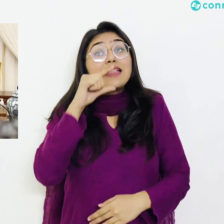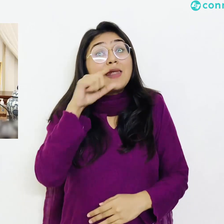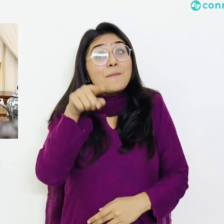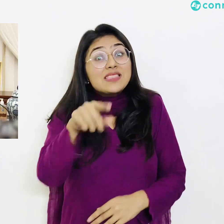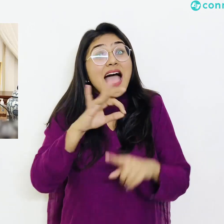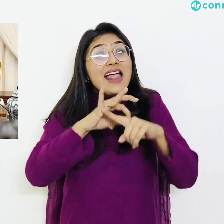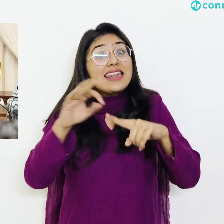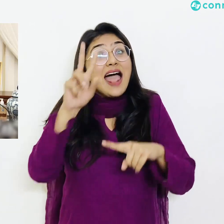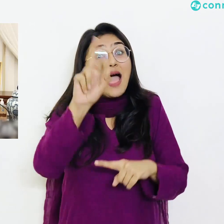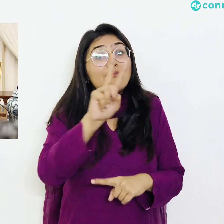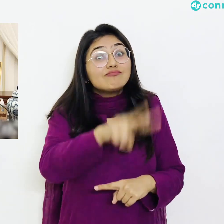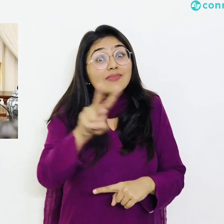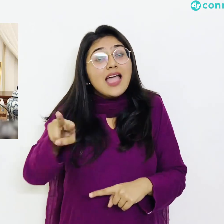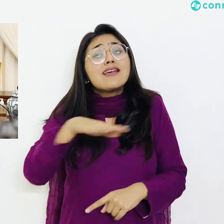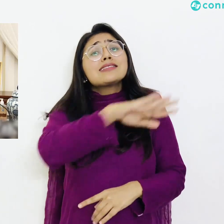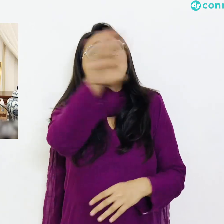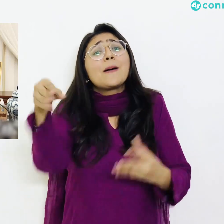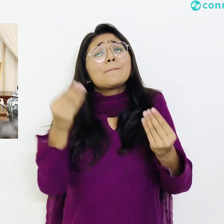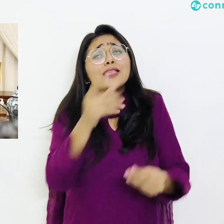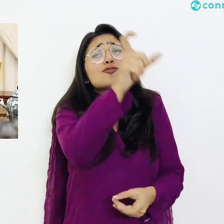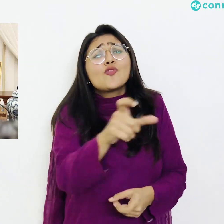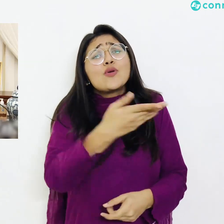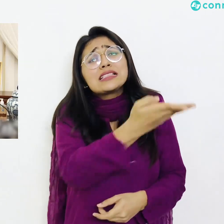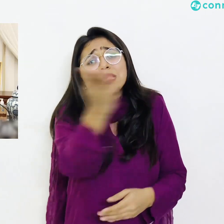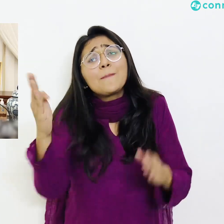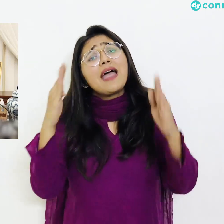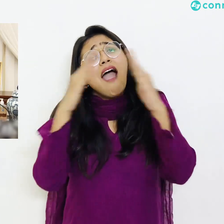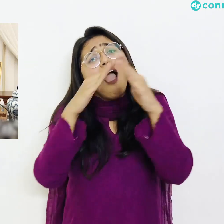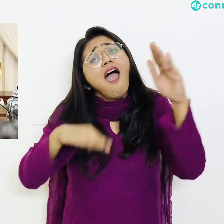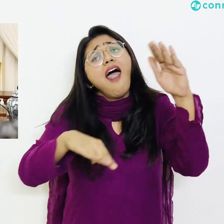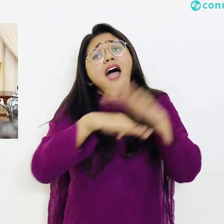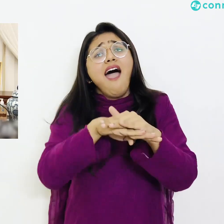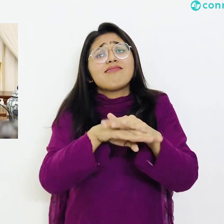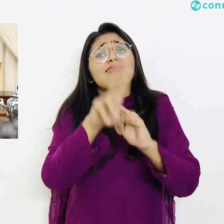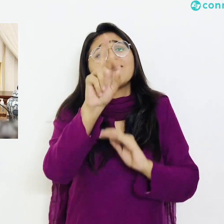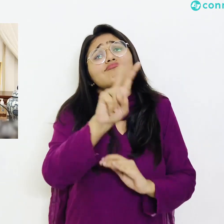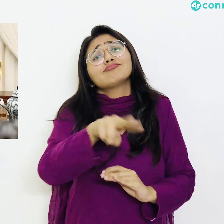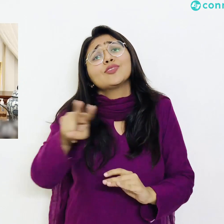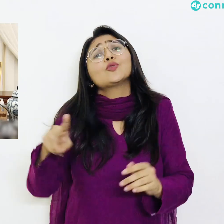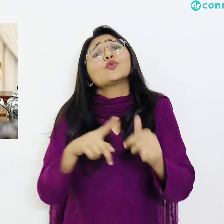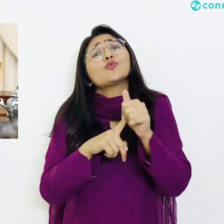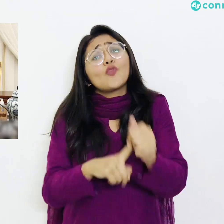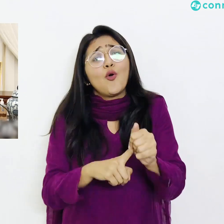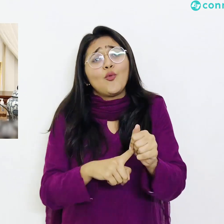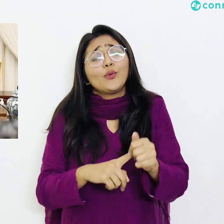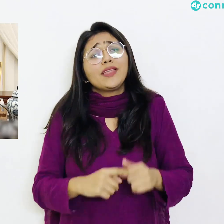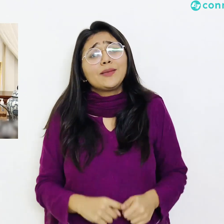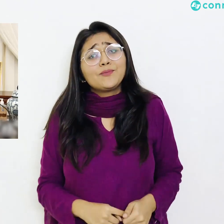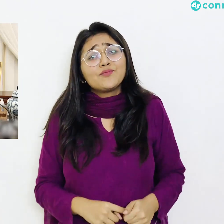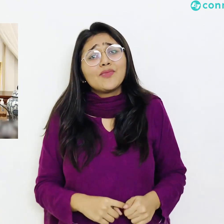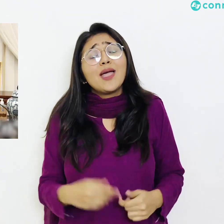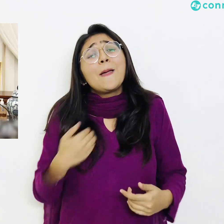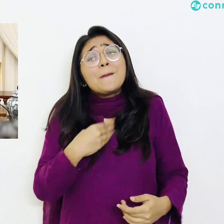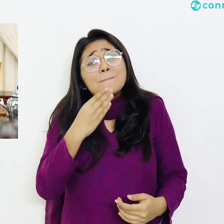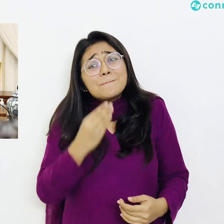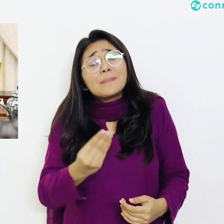ہے کہ دراویاں گھروں پہ ہوں یہ جو حکومت پاکستان کا فیصلہ ہے اس سے انحراف بالکل نہیں ہے